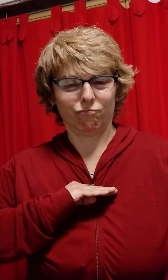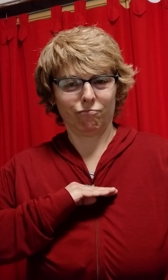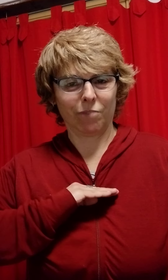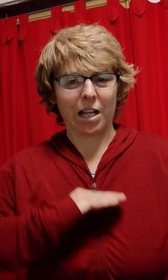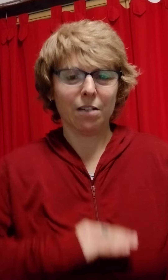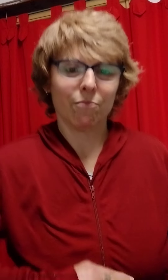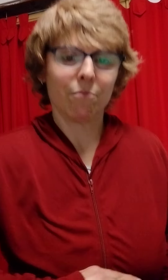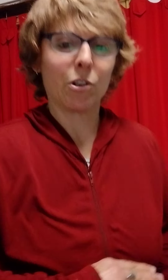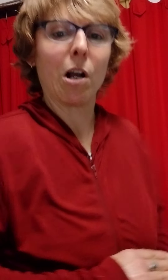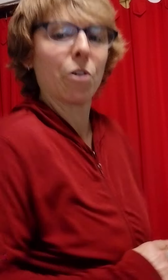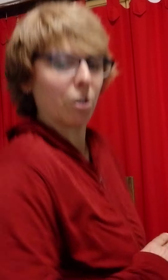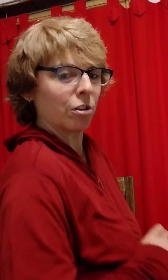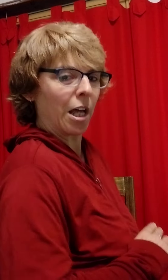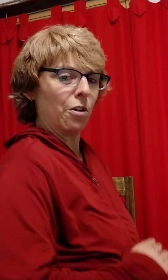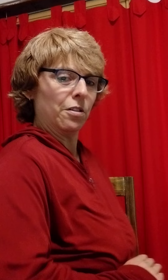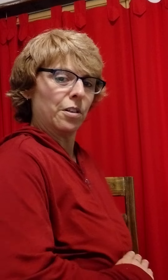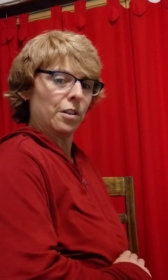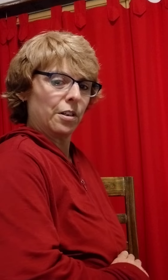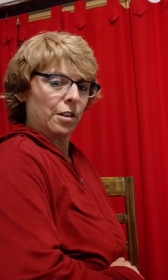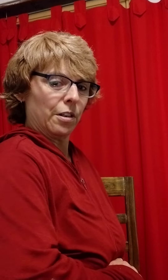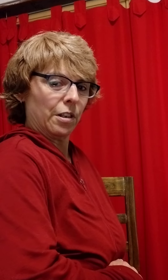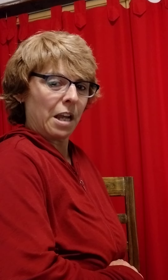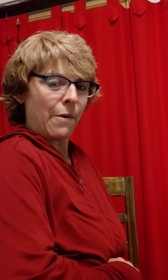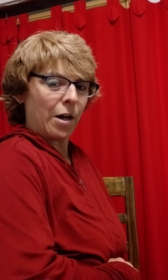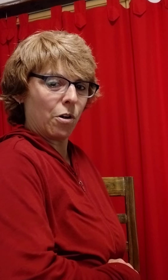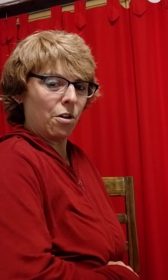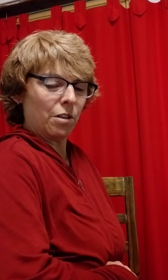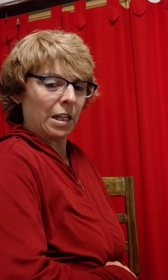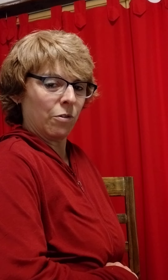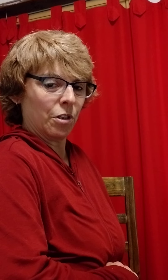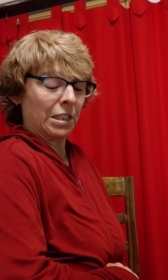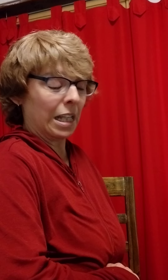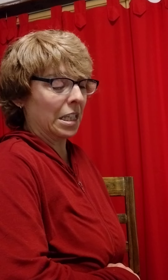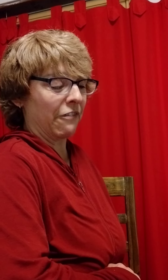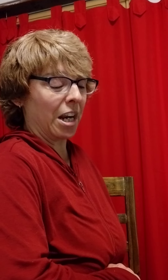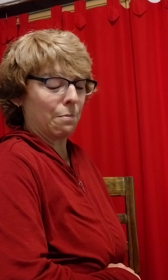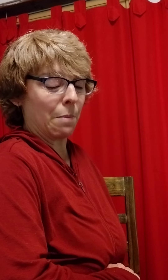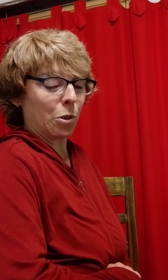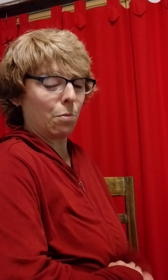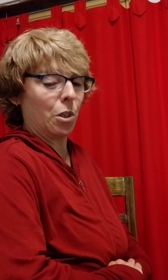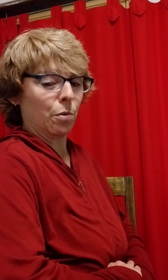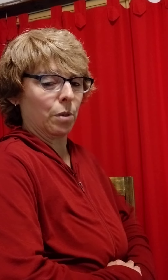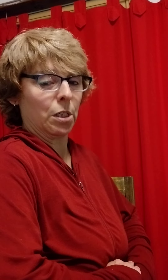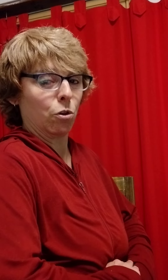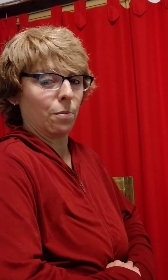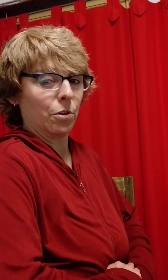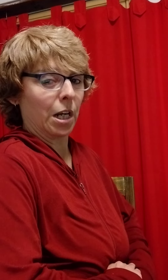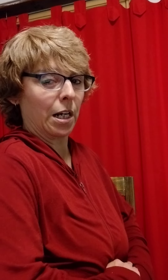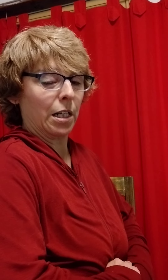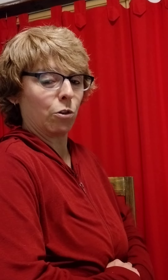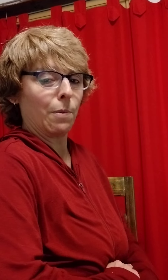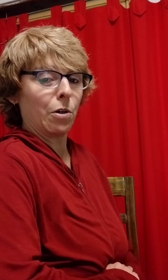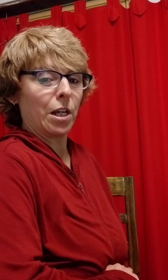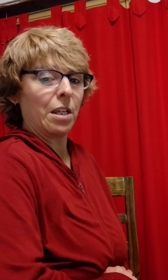Ahí, se lo hago de costado, de abajo, de donde está el diafragma, más o menos, donde arranca el estómago, ahí,